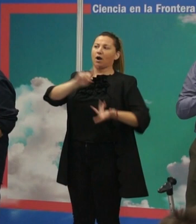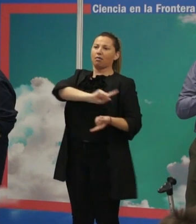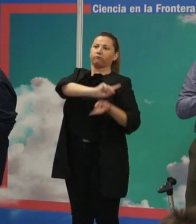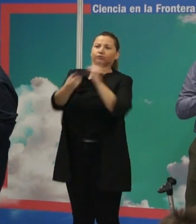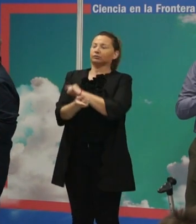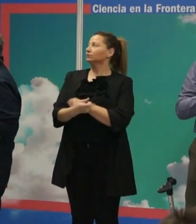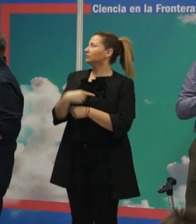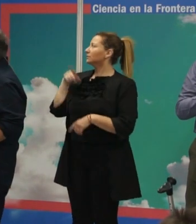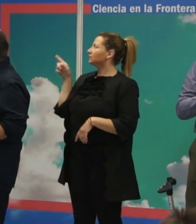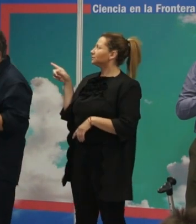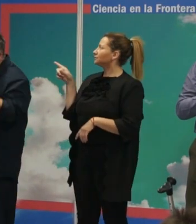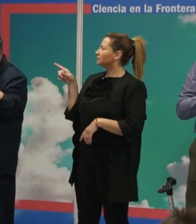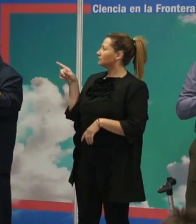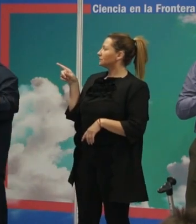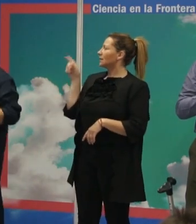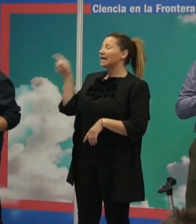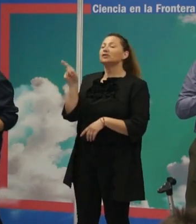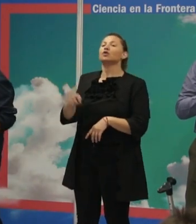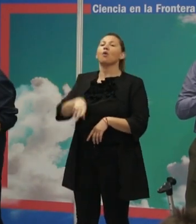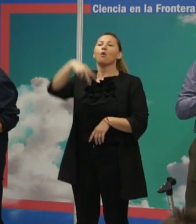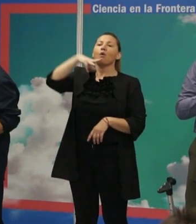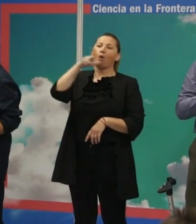Eso es un austropitecus, y ahí tenéis a Homo habilis.